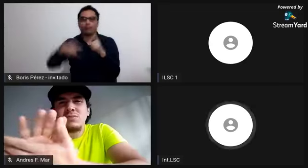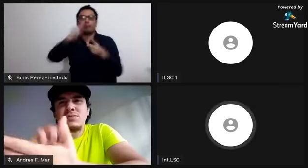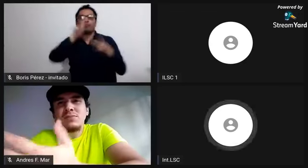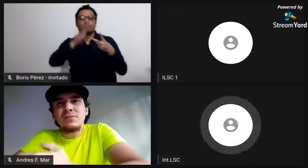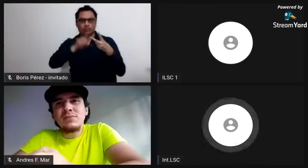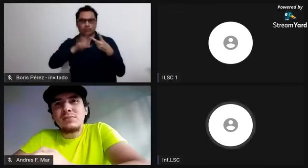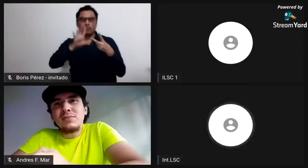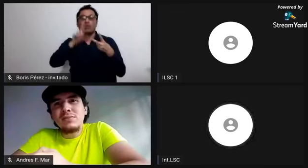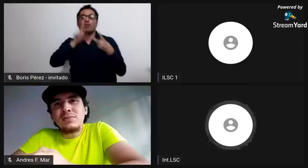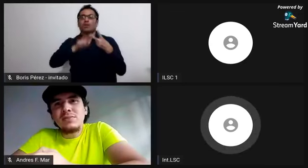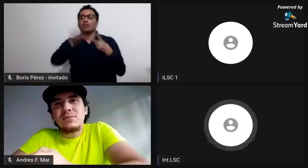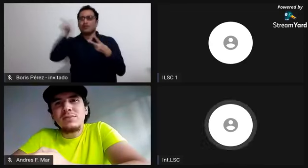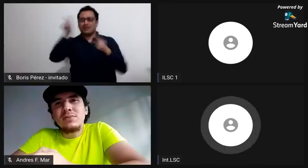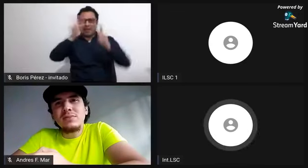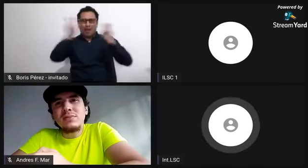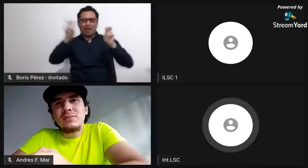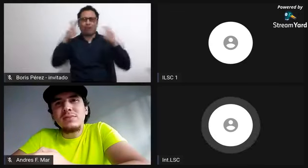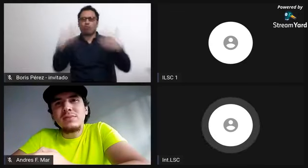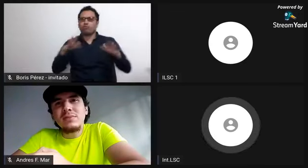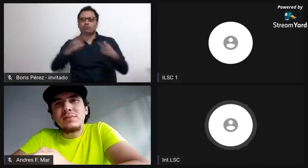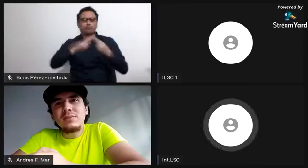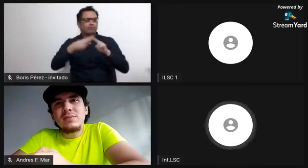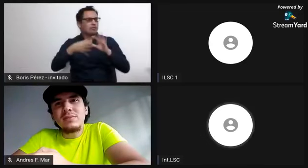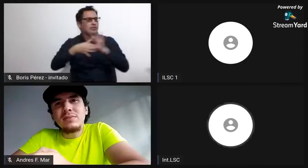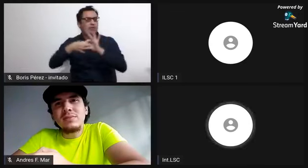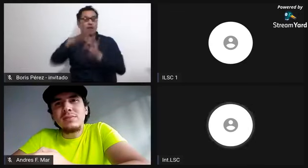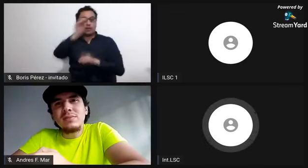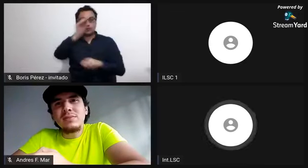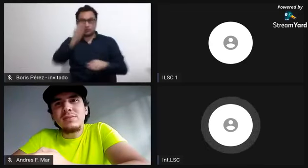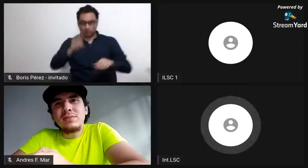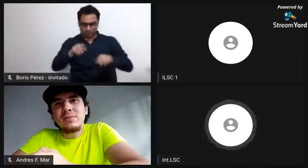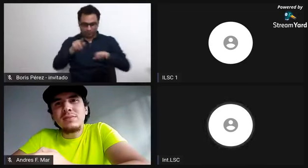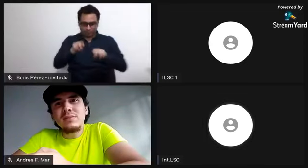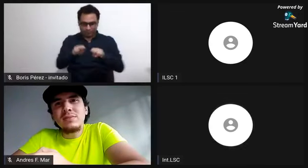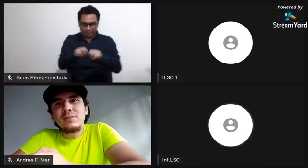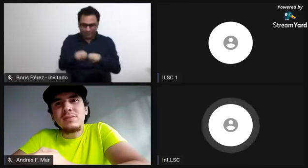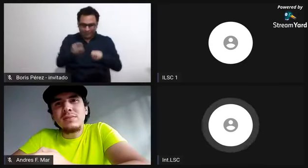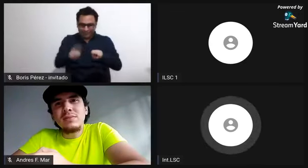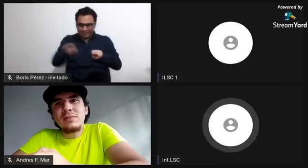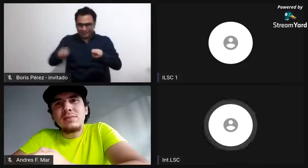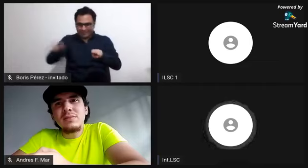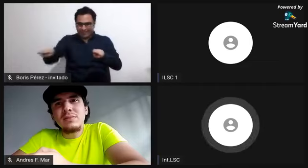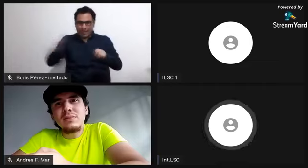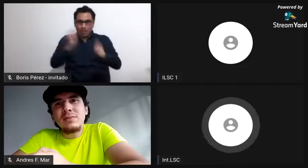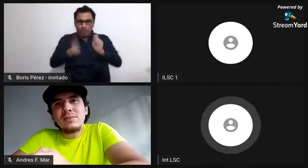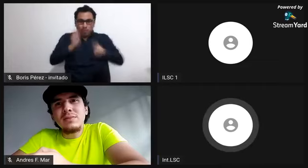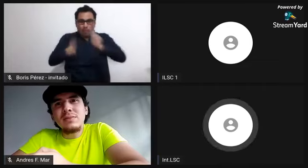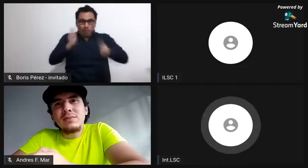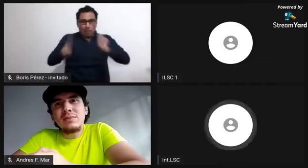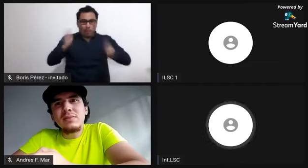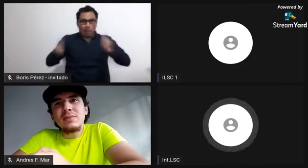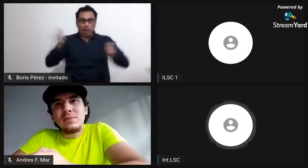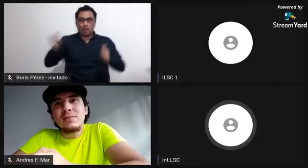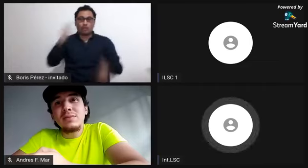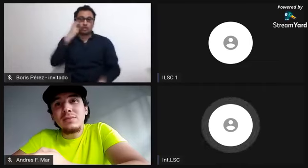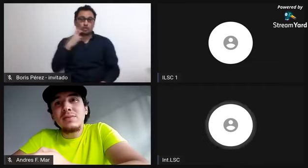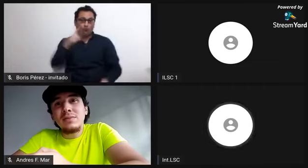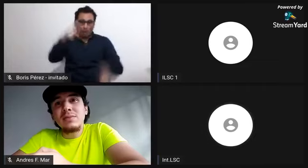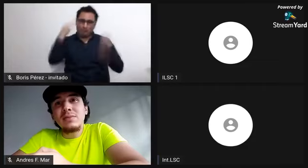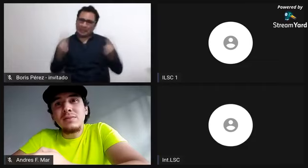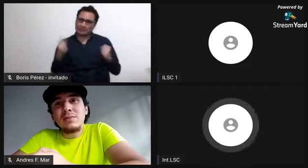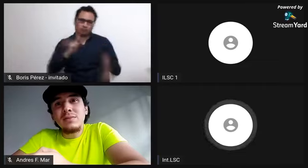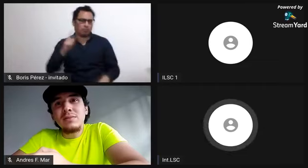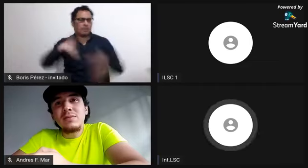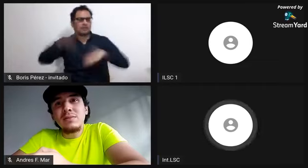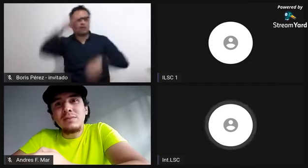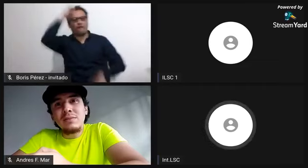podemos ver parte de las expresiones culturales. También sé que hay varios festivales